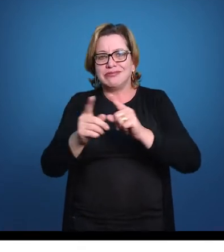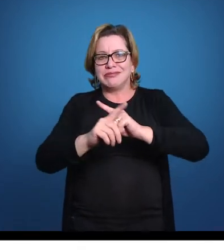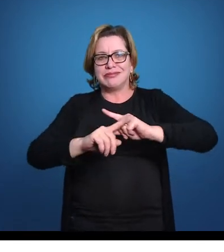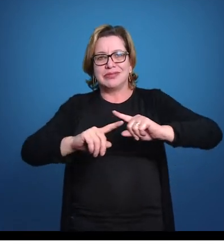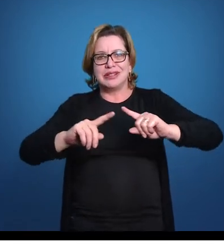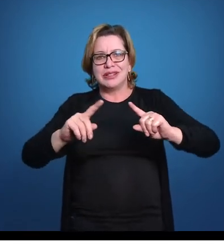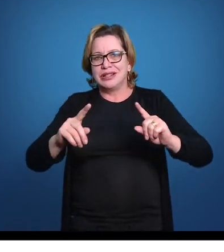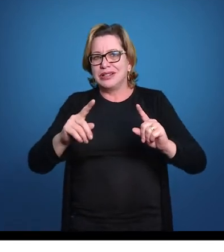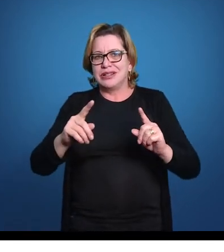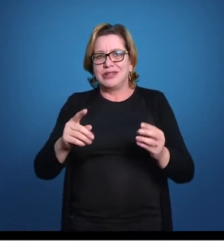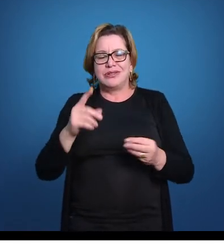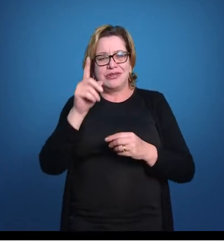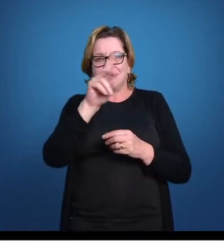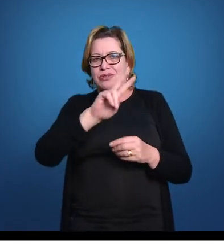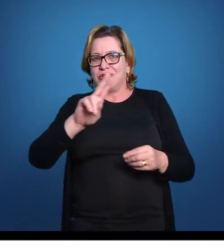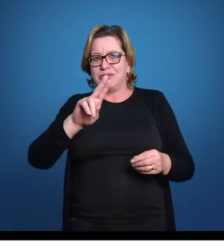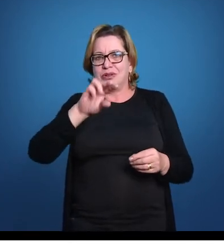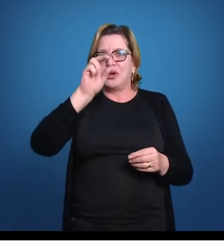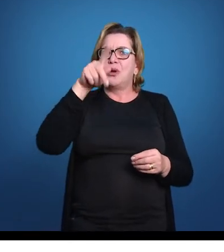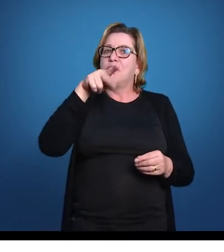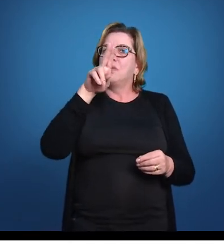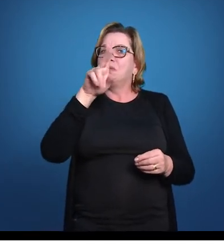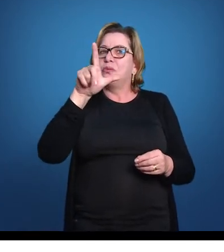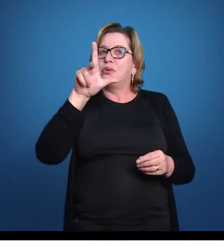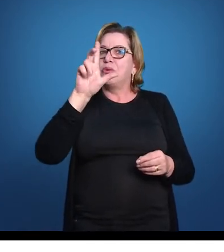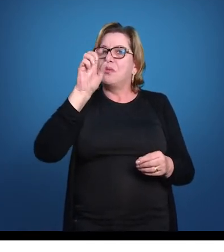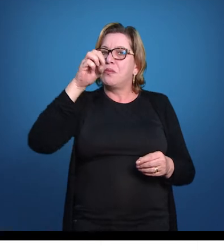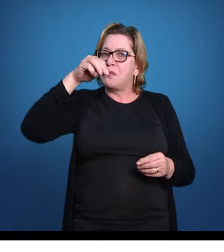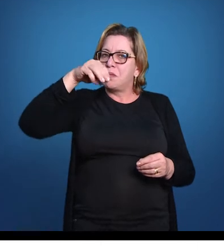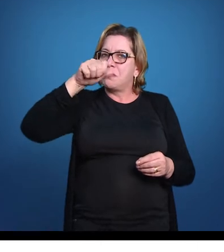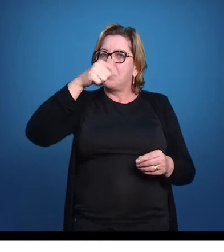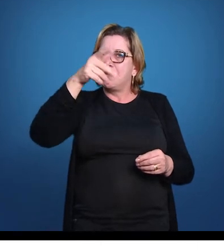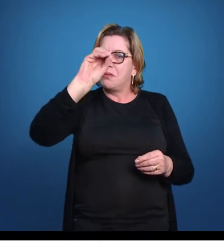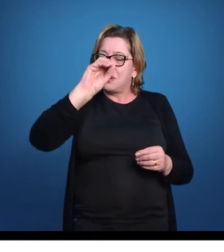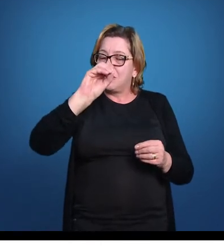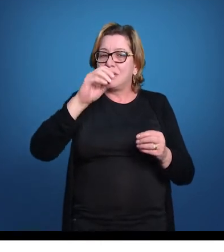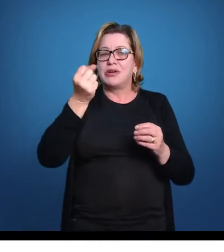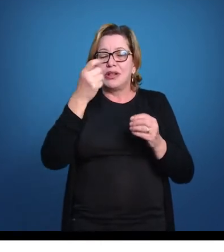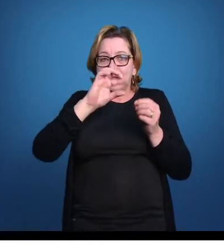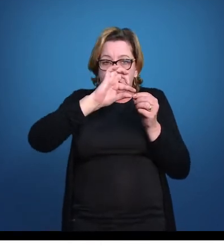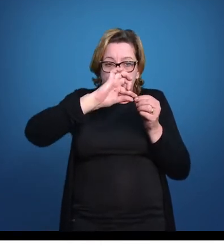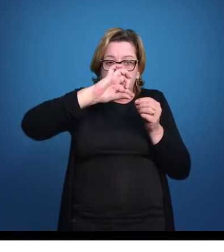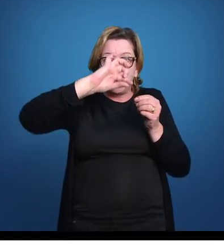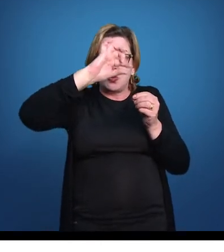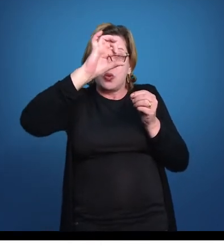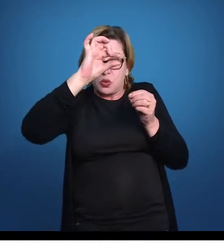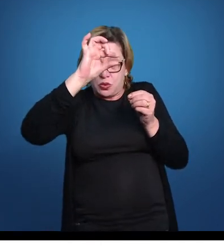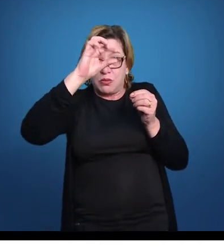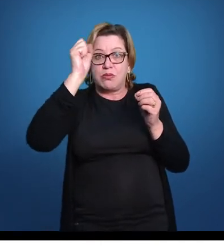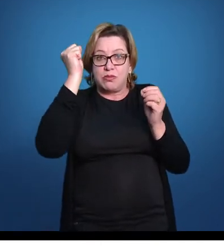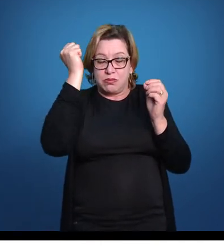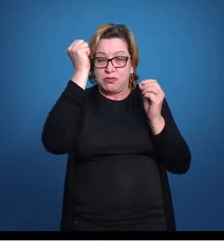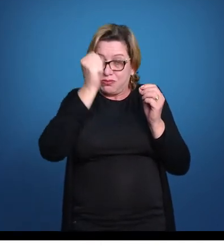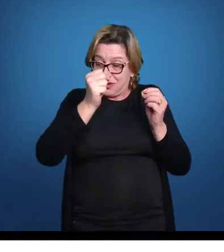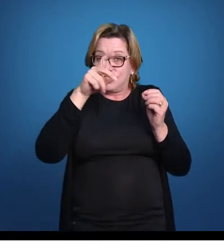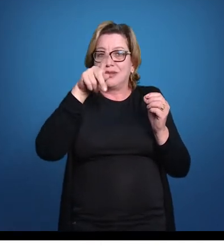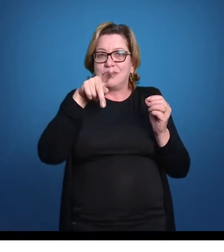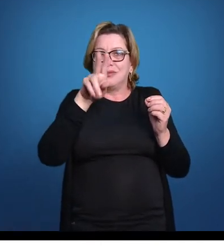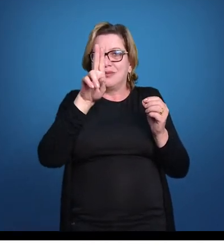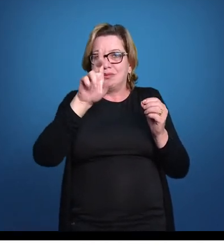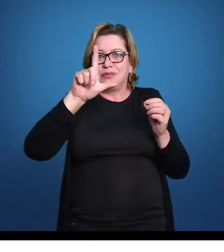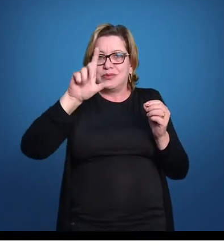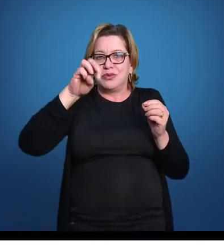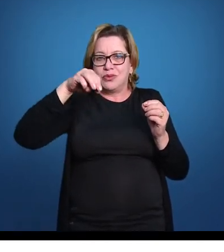recebe nome de pulmão nesse caso. Quando ela está ligada, ela pode chamar de bexiga natatória ou pulmões, porque ela faz as duas